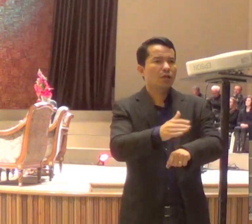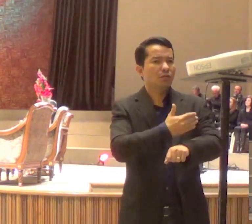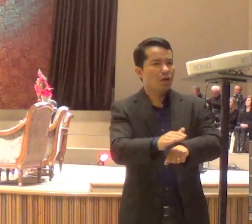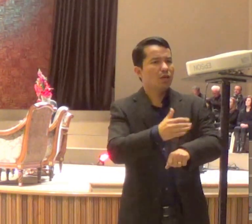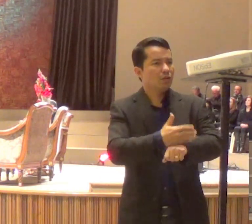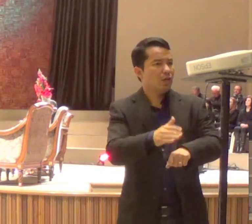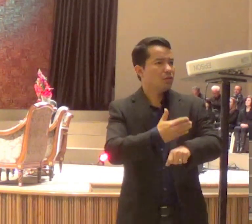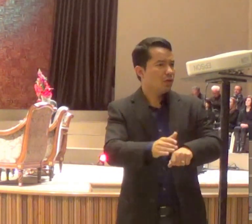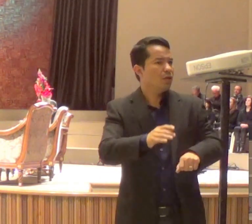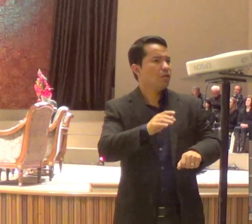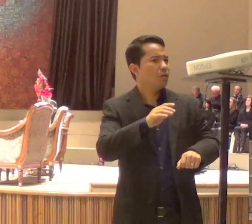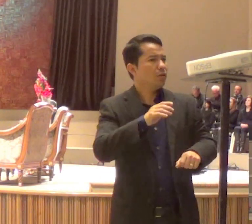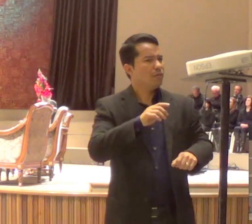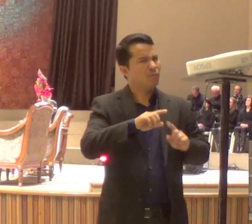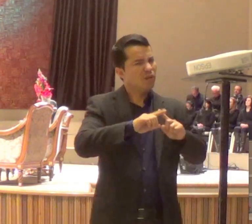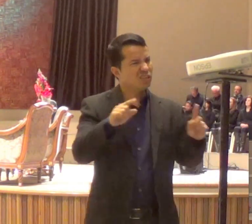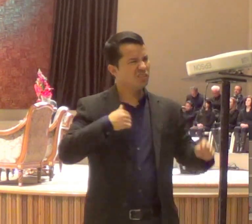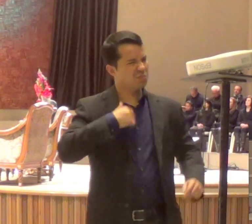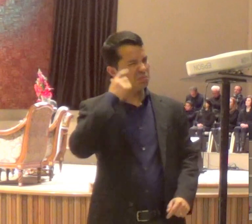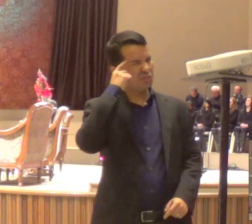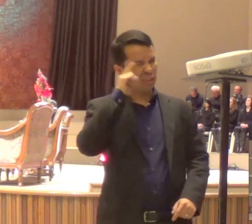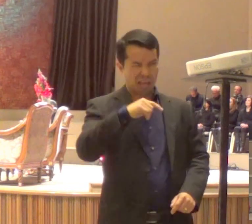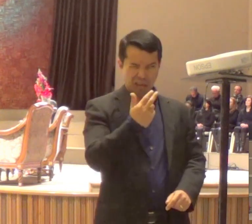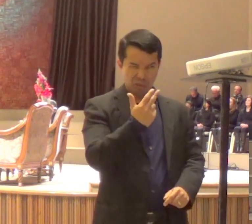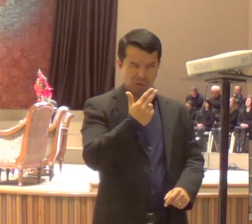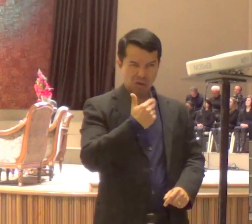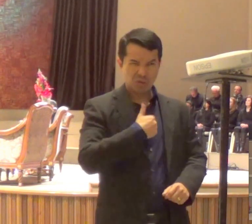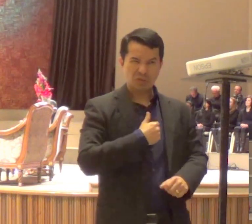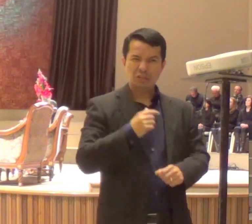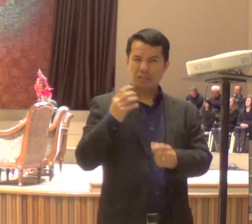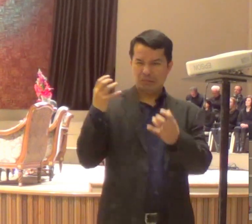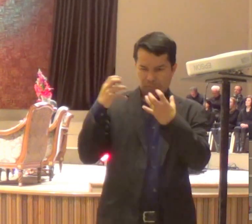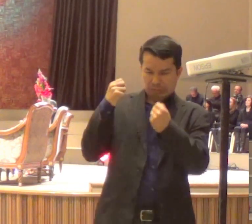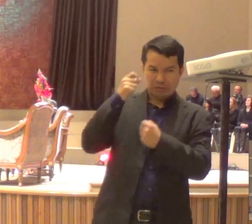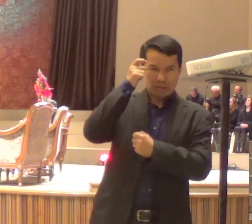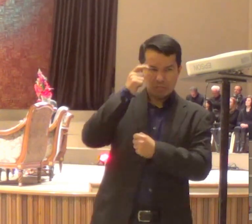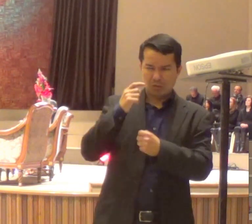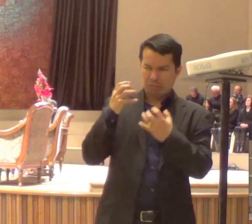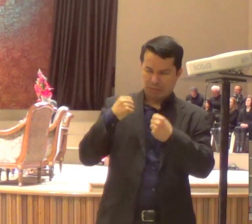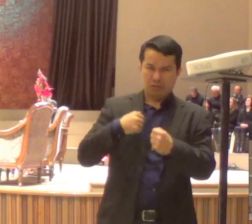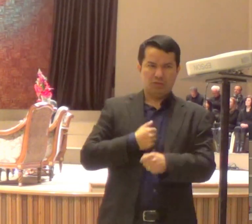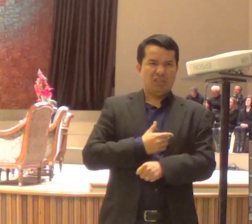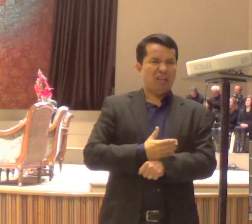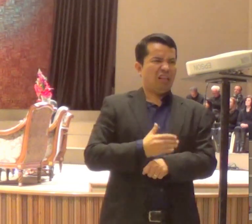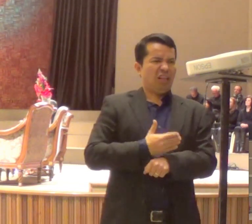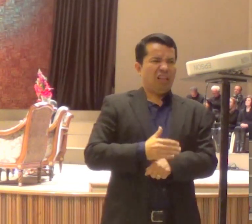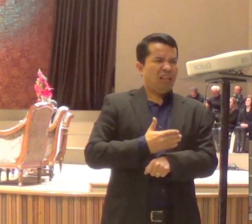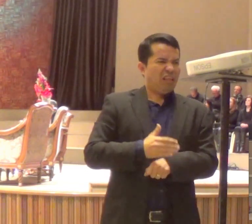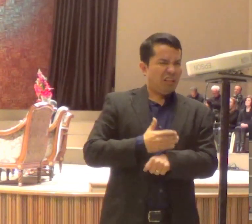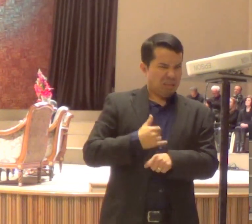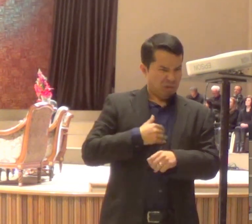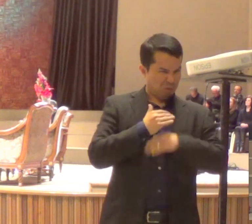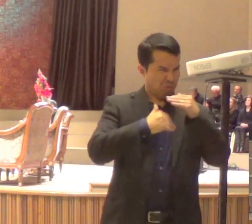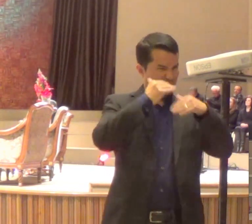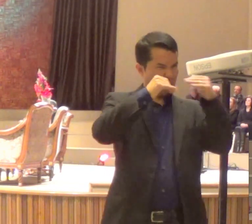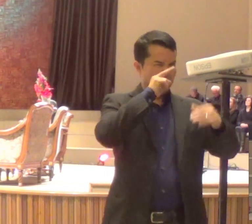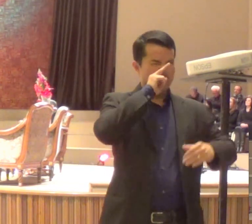senhor, mas é muito esquisito, esse negócio, porque quando o treinador, faz isso é legal, agora quando o inimigo, faz isso é